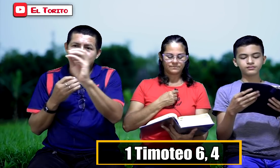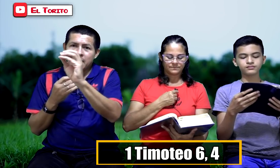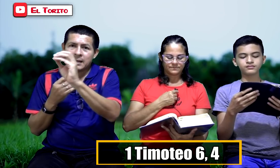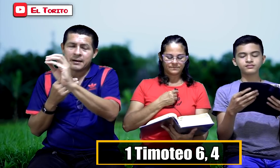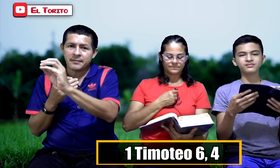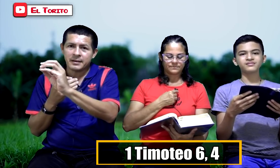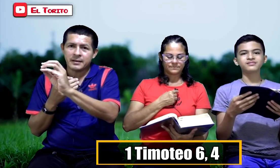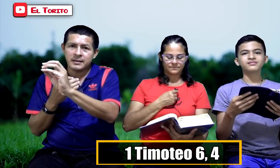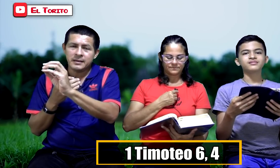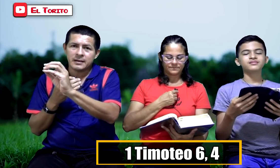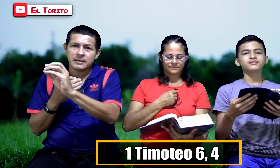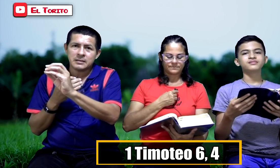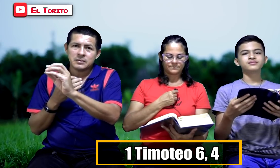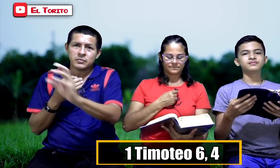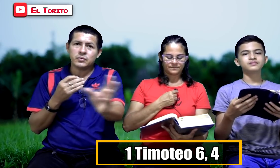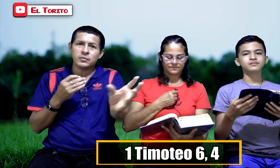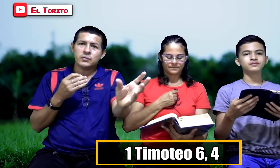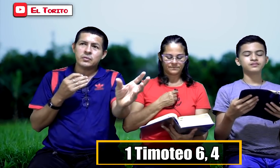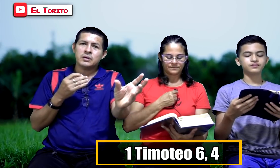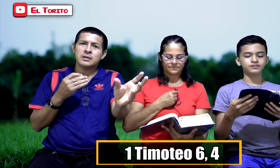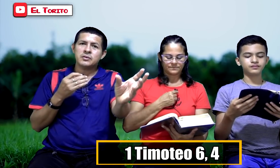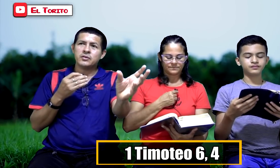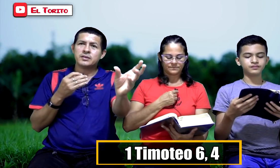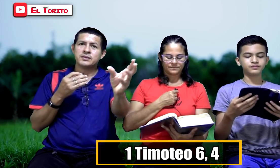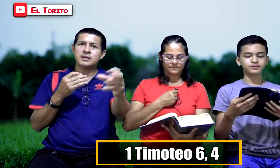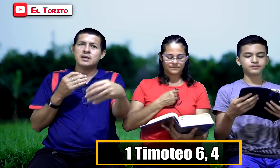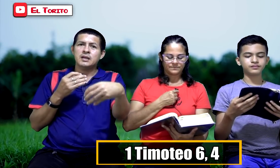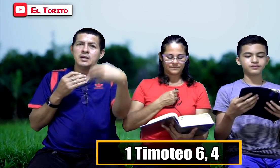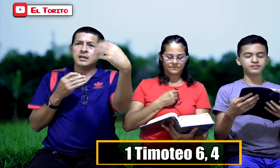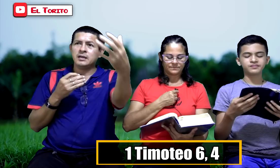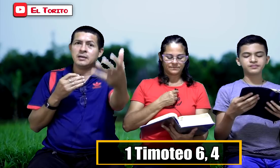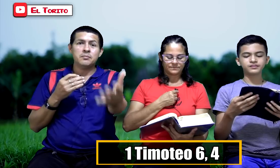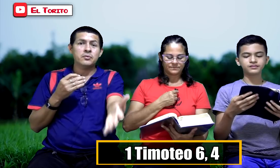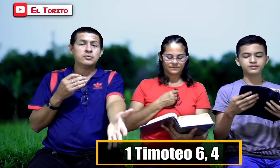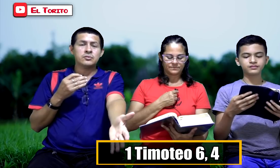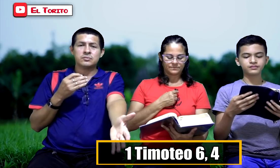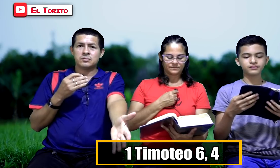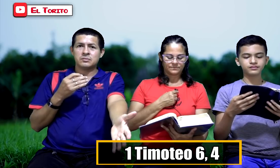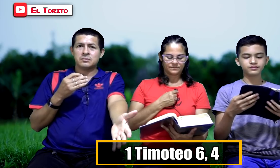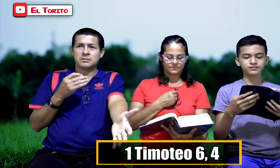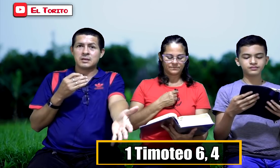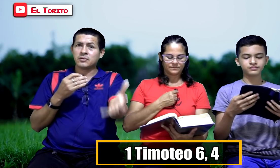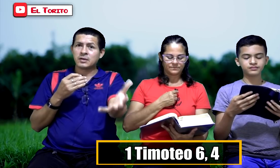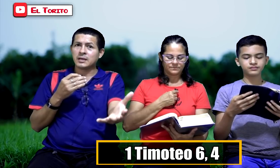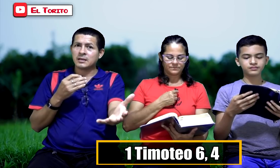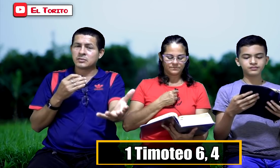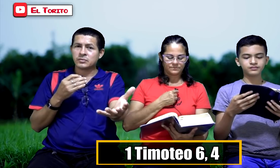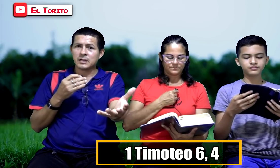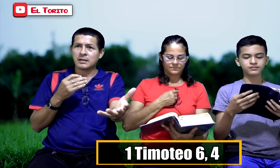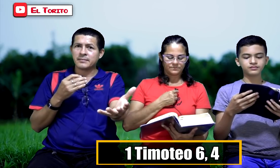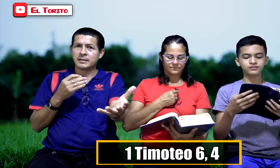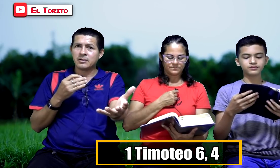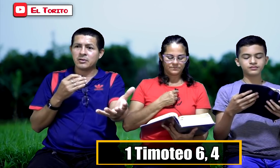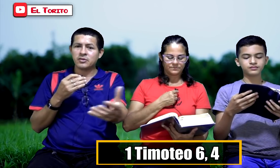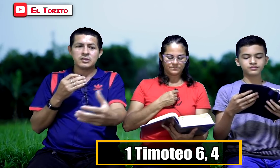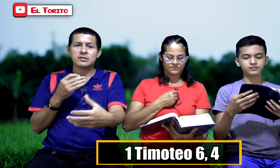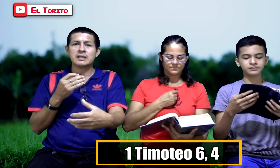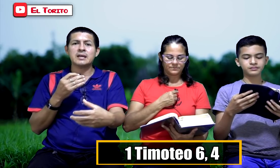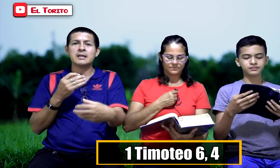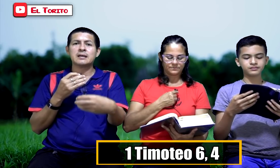palabrerías. Uy, yo decir, y muchos que no quieren escuchar el evangelio de Dios, sino que quieren